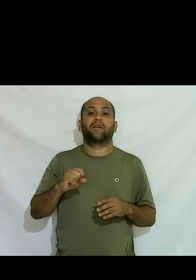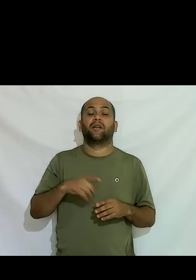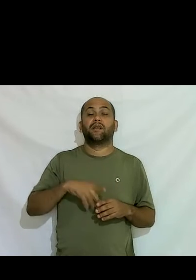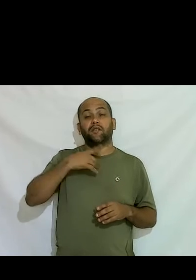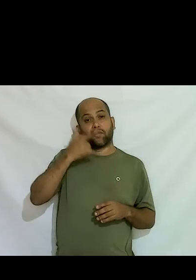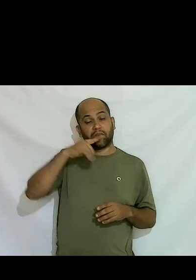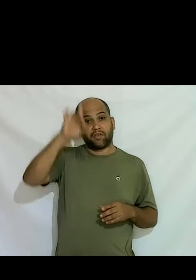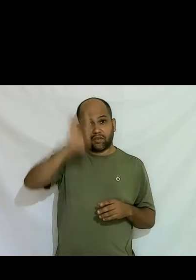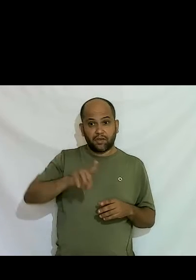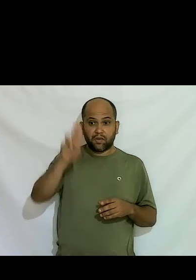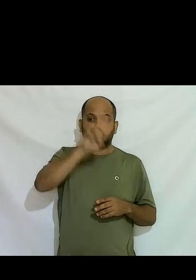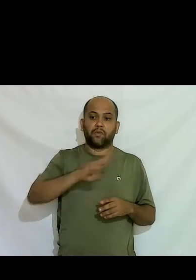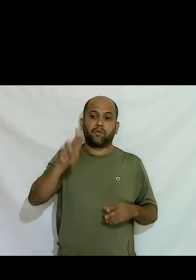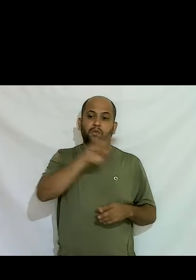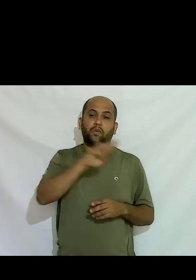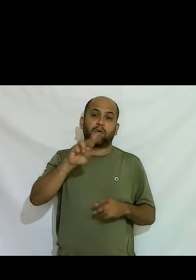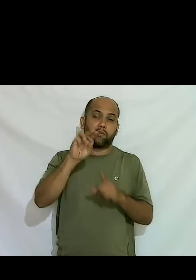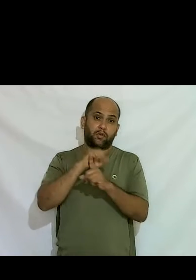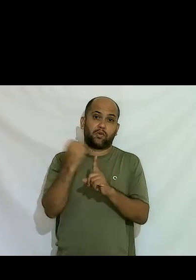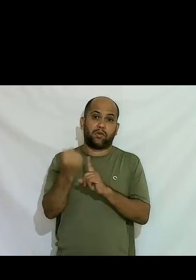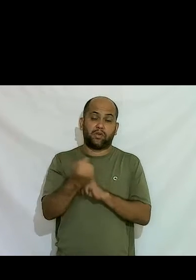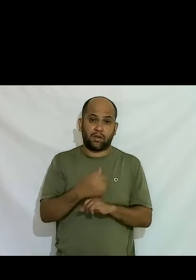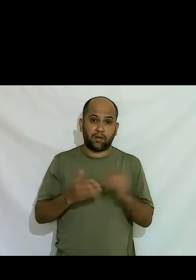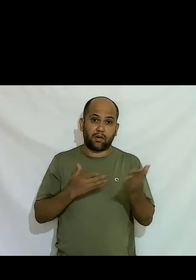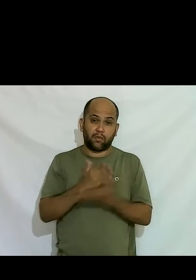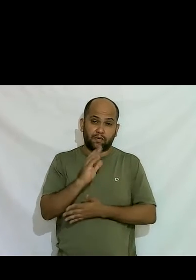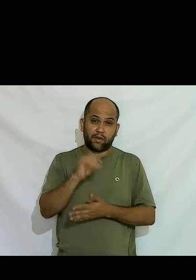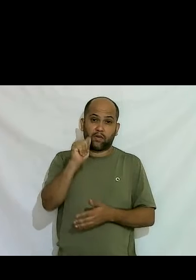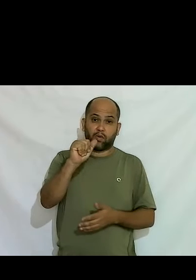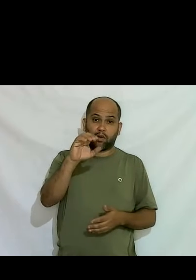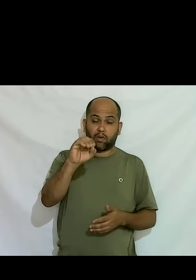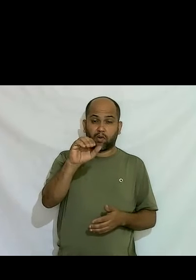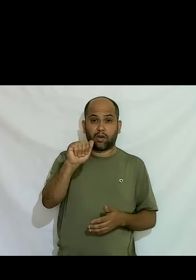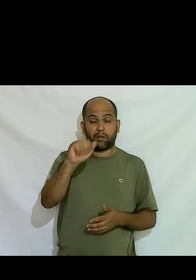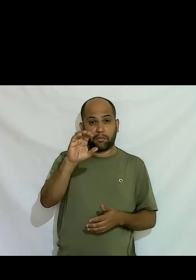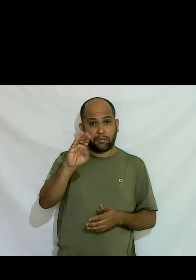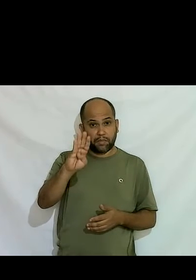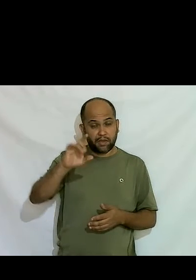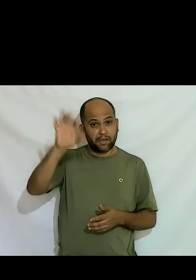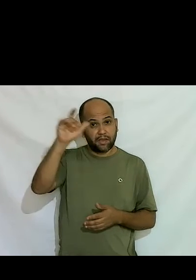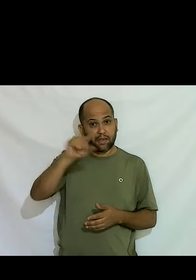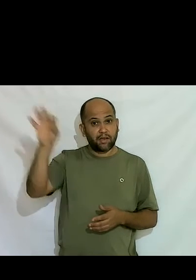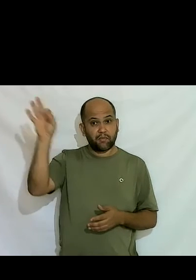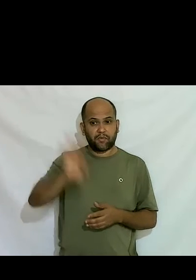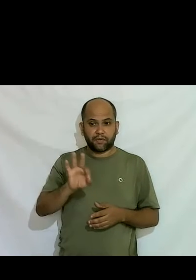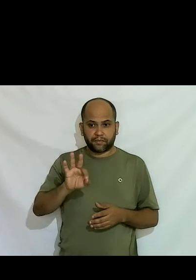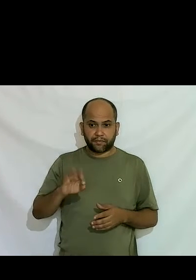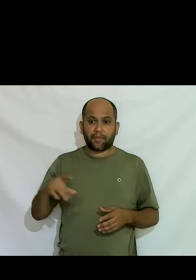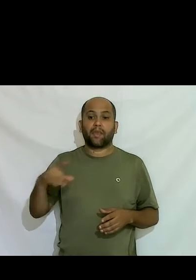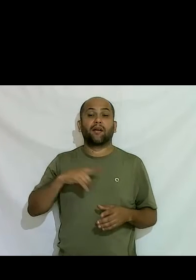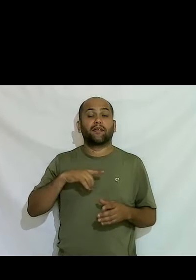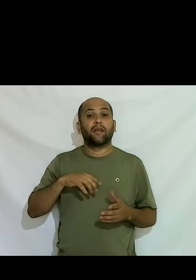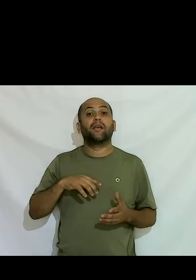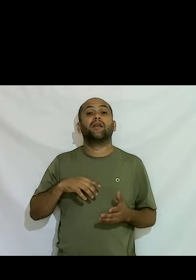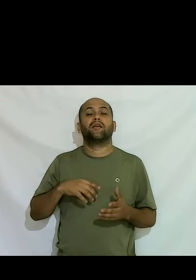aprovado por unanimidade na ordem dos advogados do Brasil tenho assento no Comitê de Direitos Sexuais da